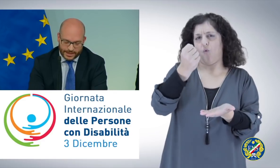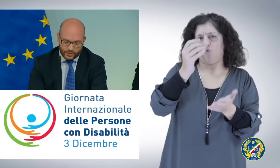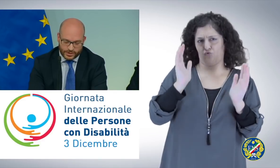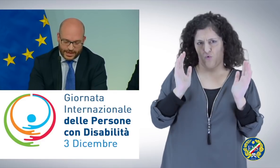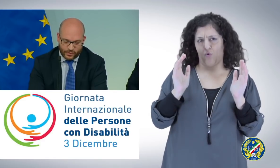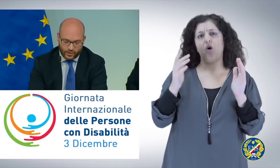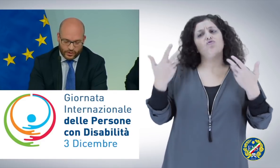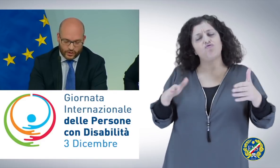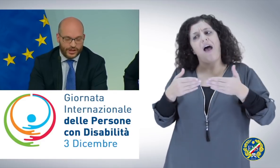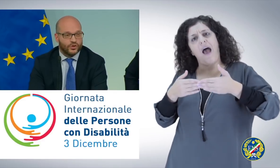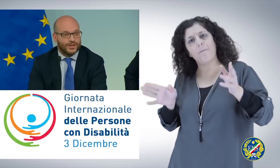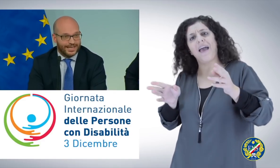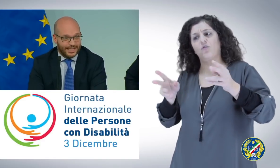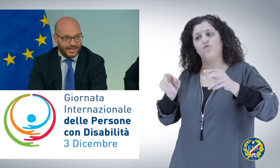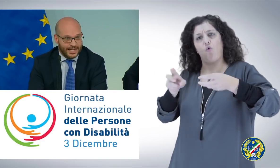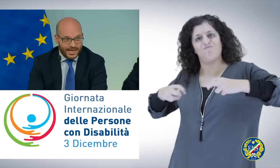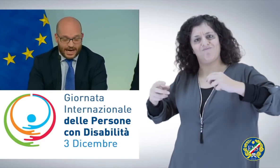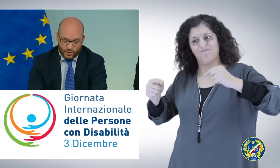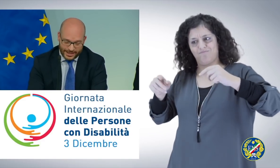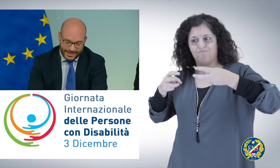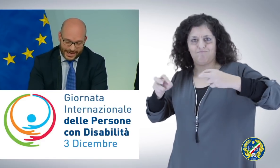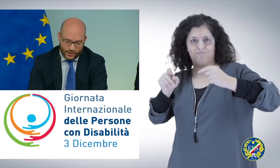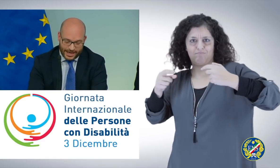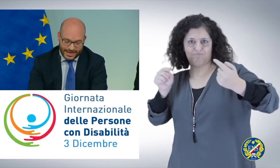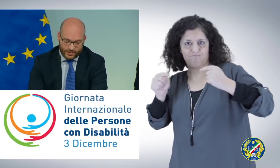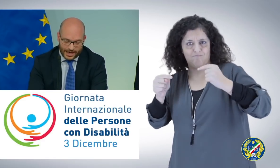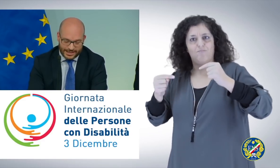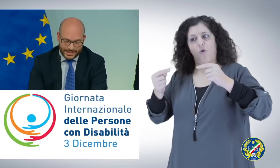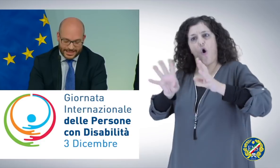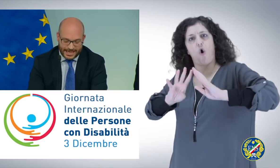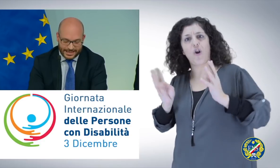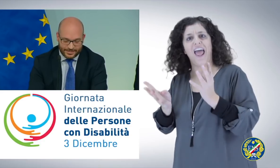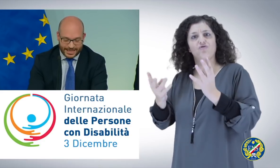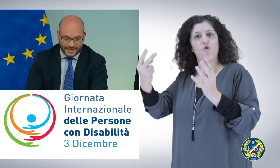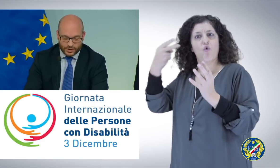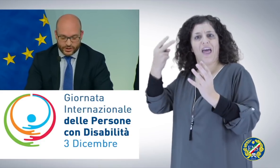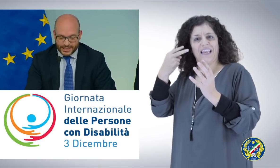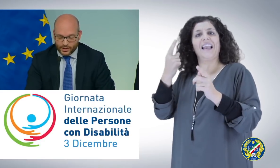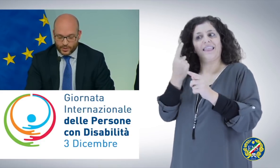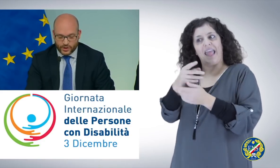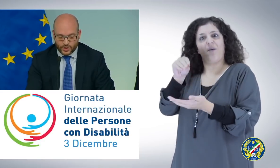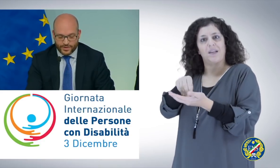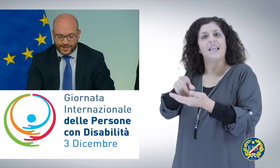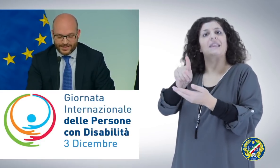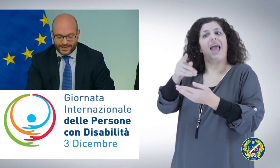aperto un tavolo con il collegio notarile a cui aderiranno anche avvocati e magistrati, perché la questione del dopo di noi ovviamente